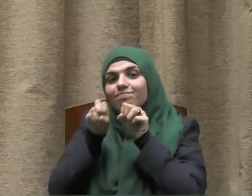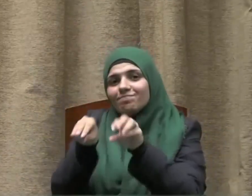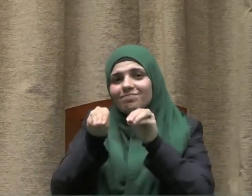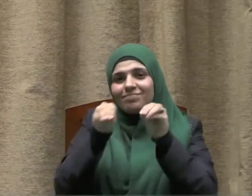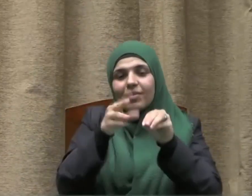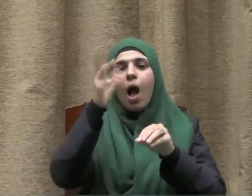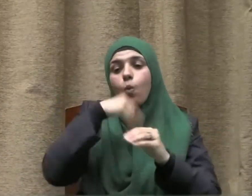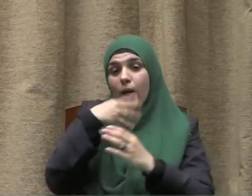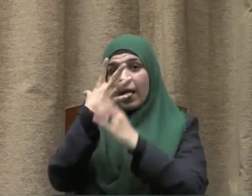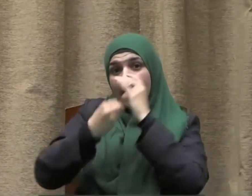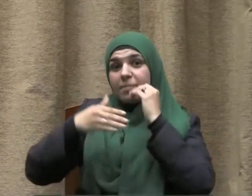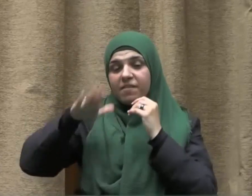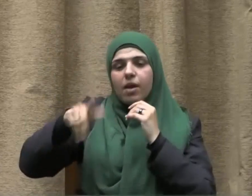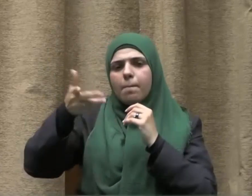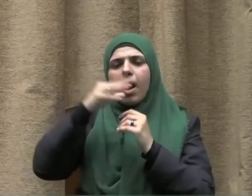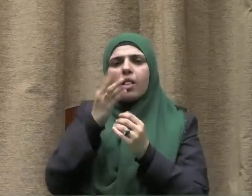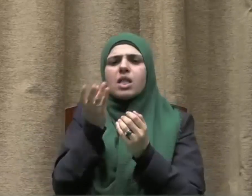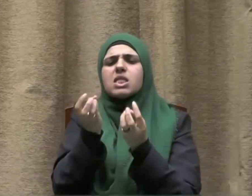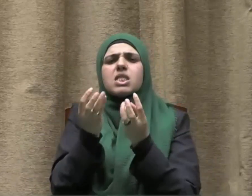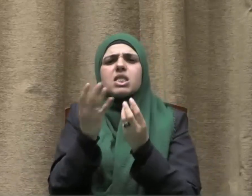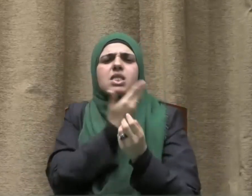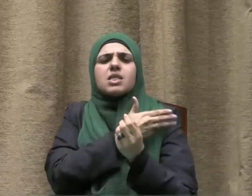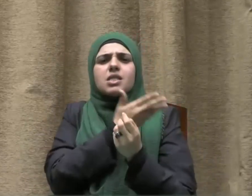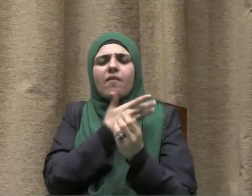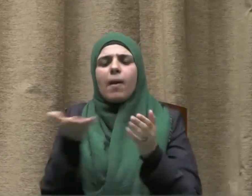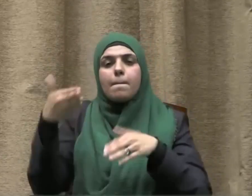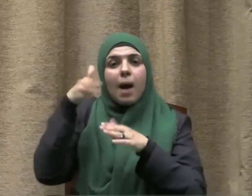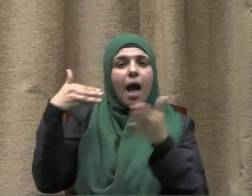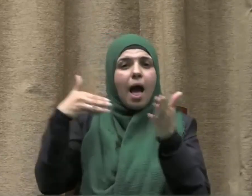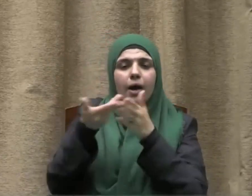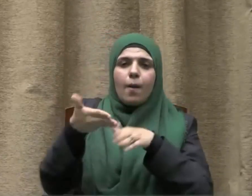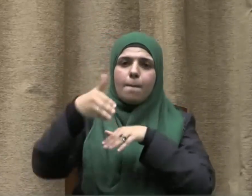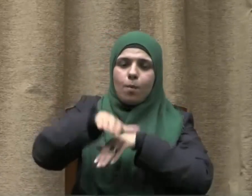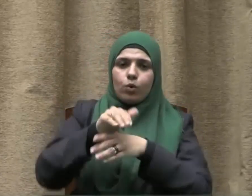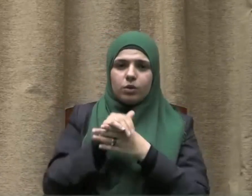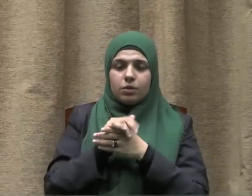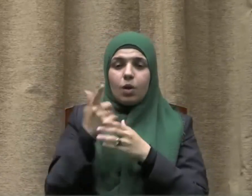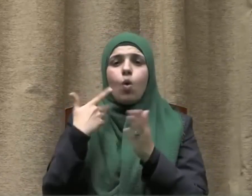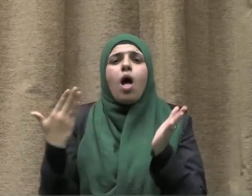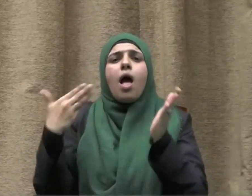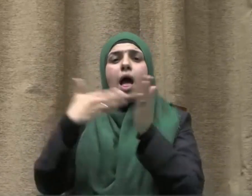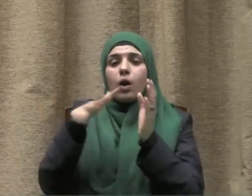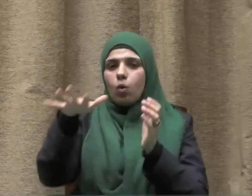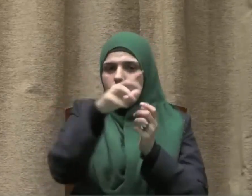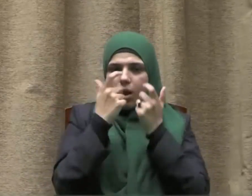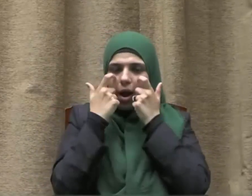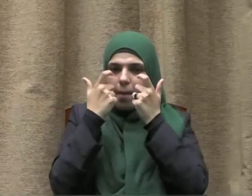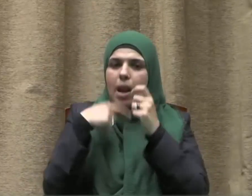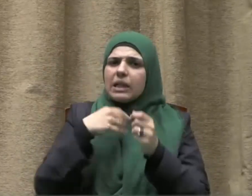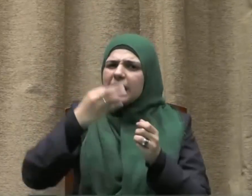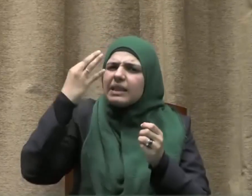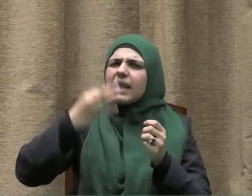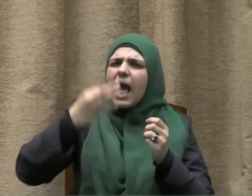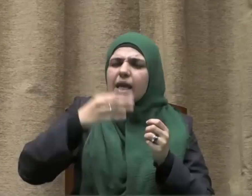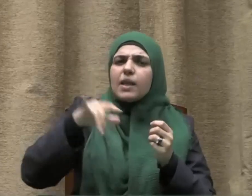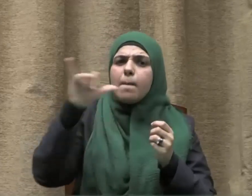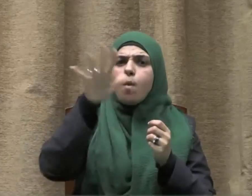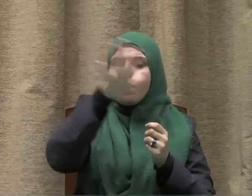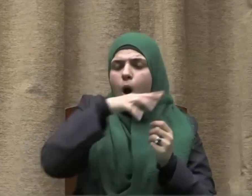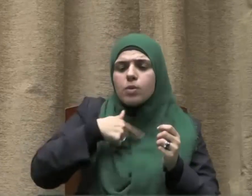أو ترك ولدا يستغفر له بعد موته وأخيرا فإننا نؤكد أن تلويس